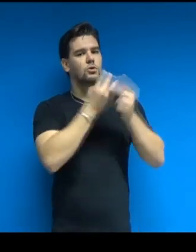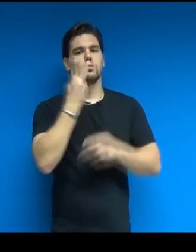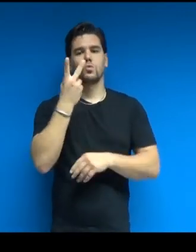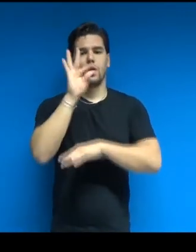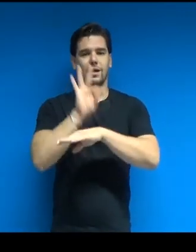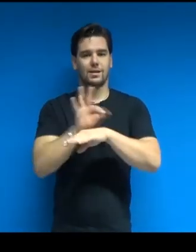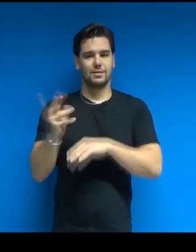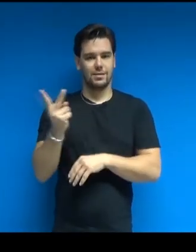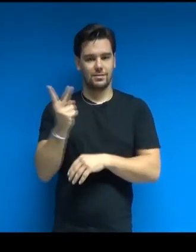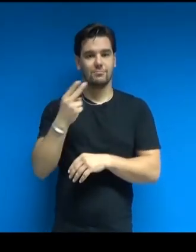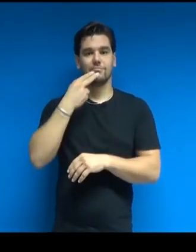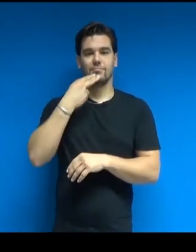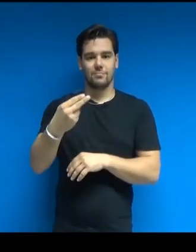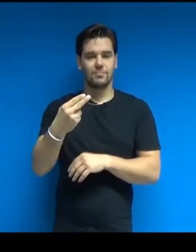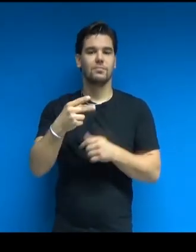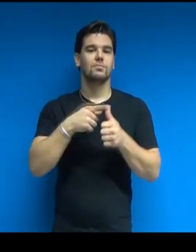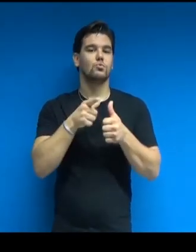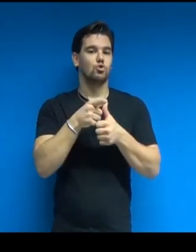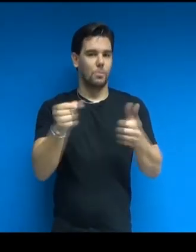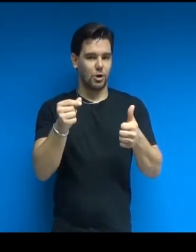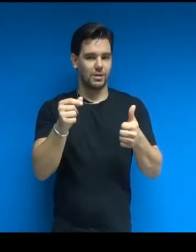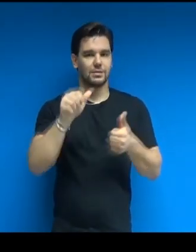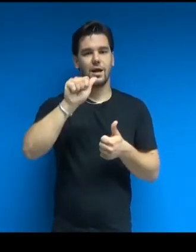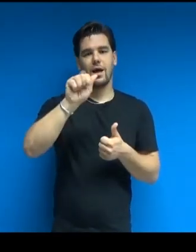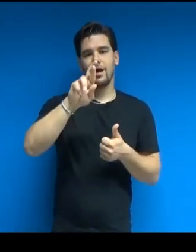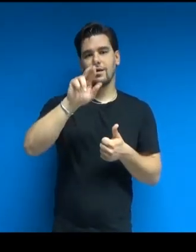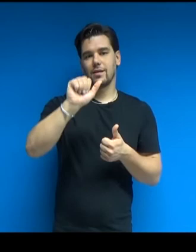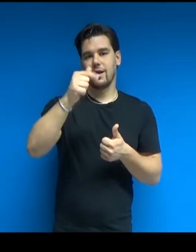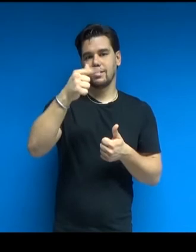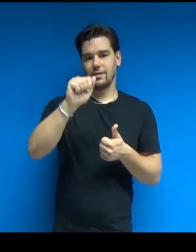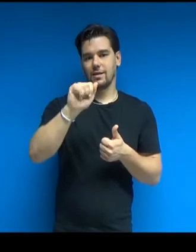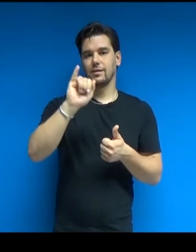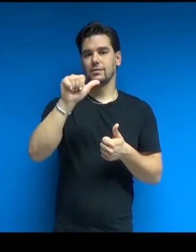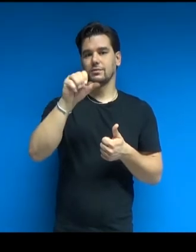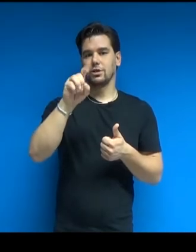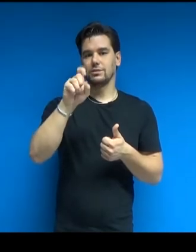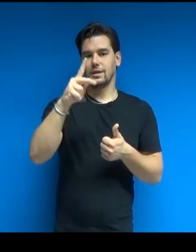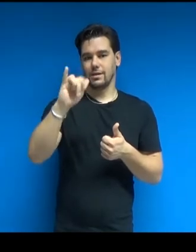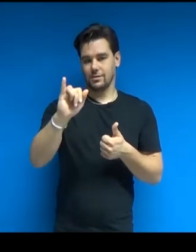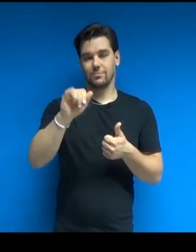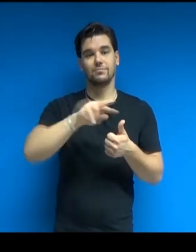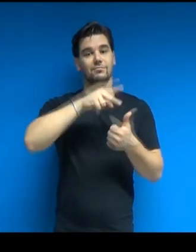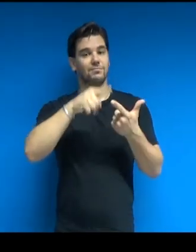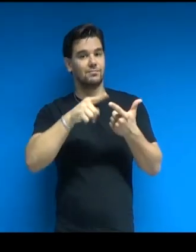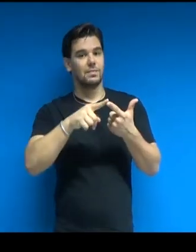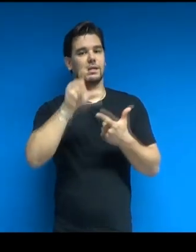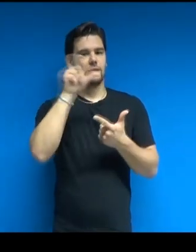Maffei, raggiunge un'altezza di 207 metri, che diventano